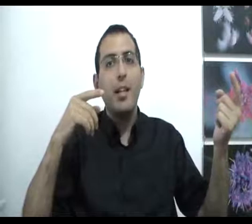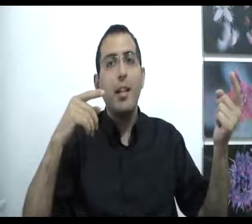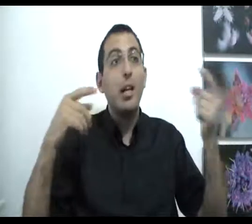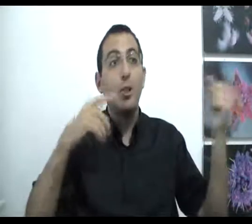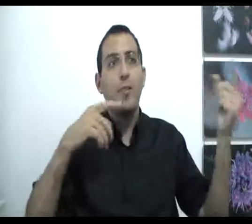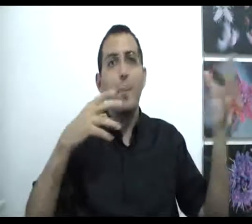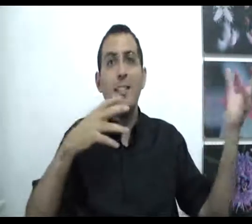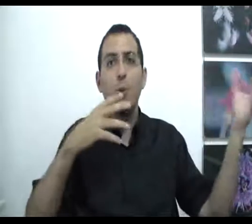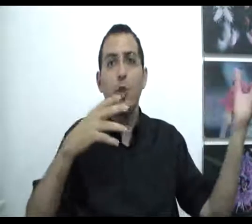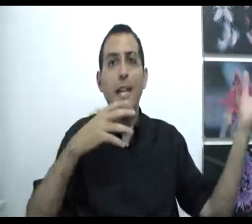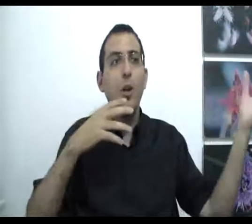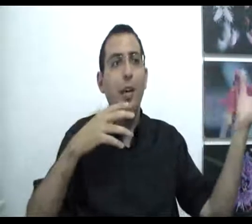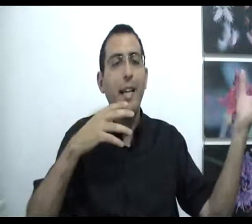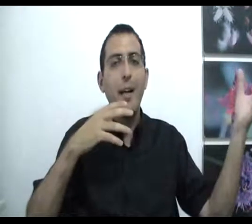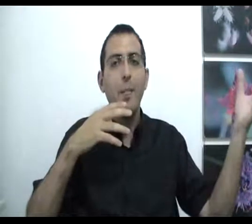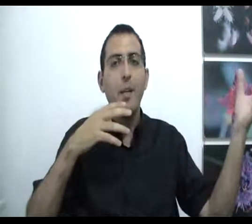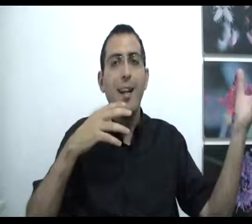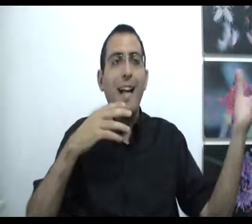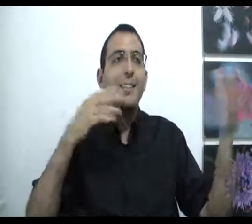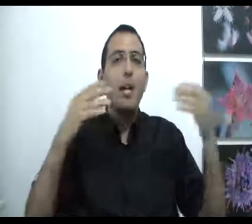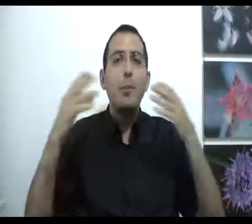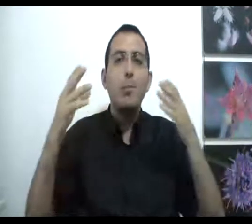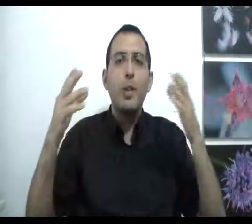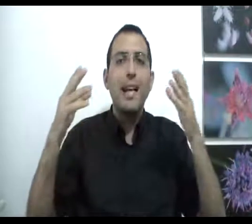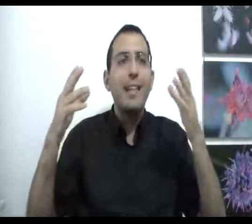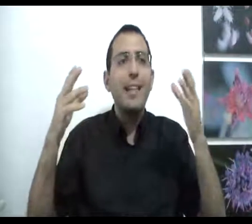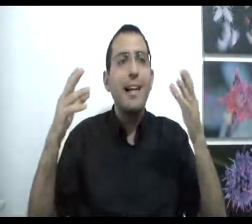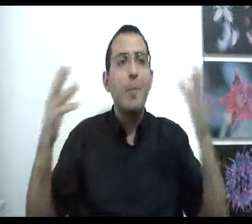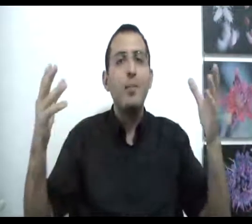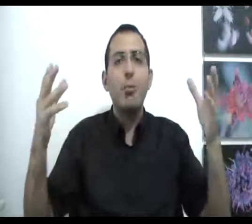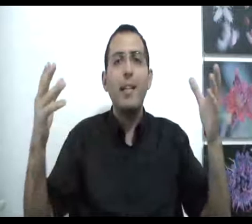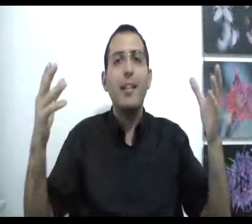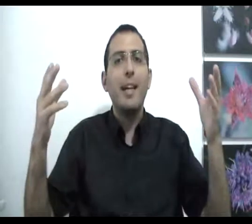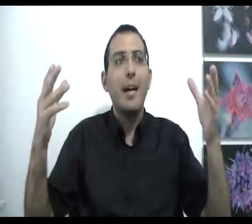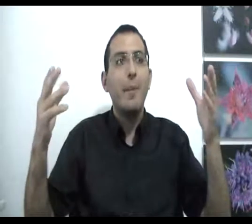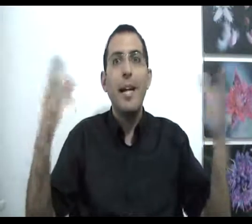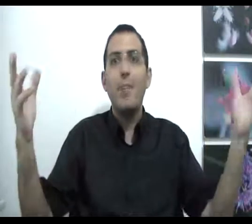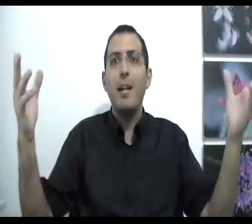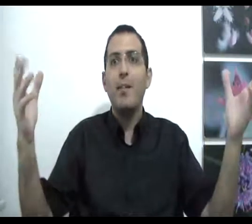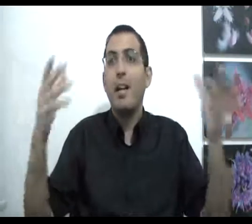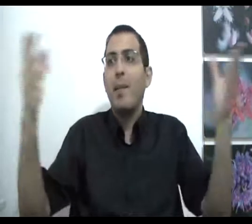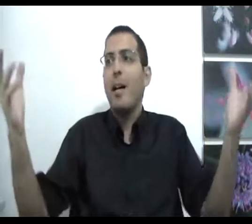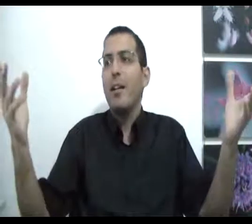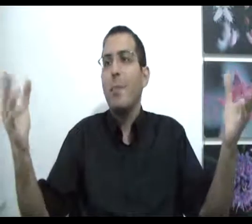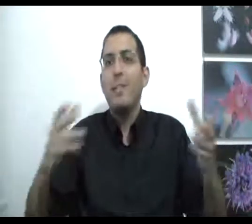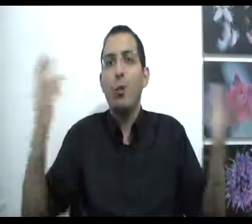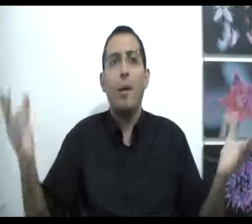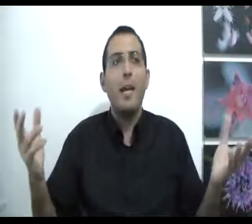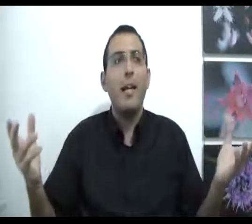לחשוב על המציאות של אני לא קיים אז לא היה משמעות להגיד אני קיים מה זאת אומרת אני קיים? אלא מה וכי מה? מה זה אומר מיכל אני